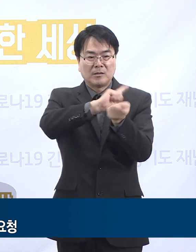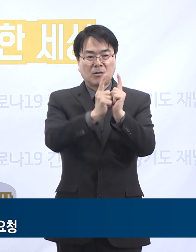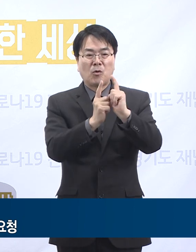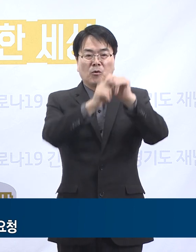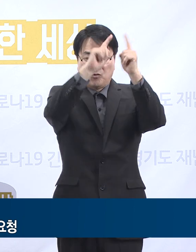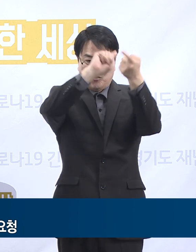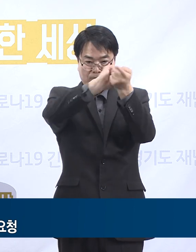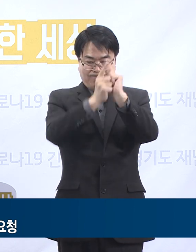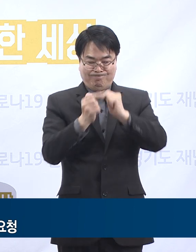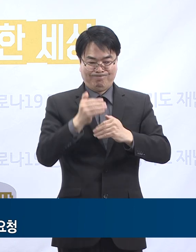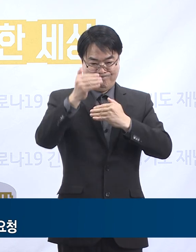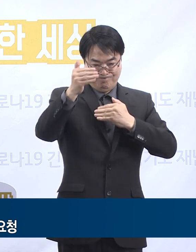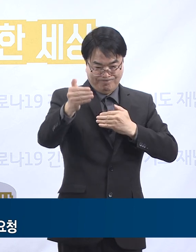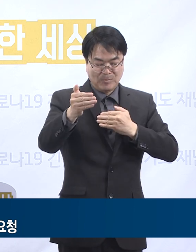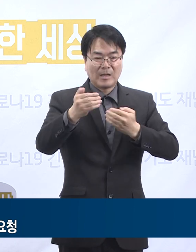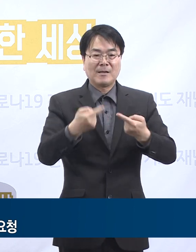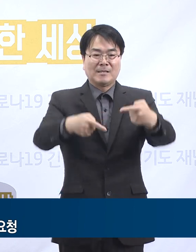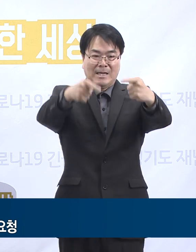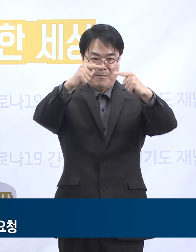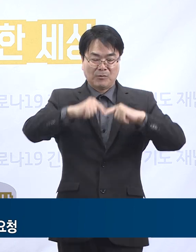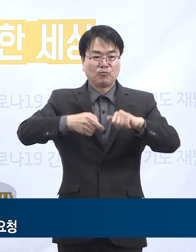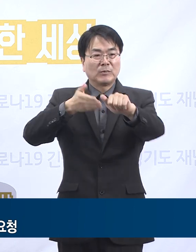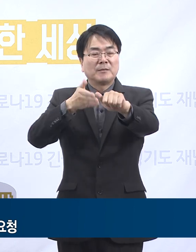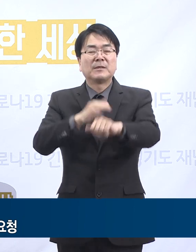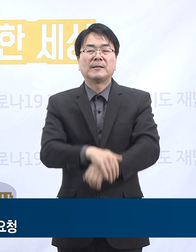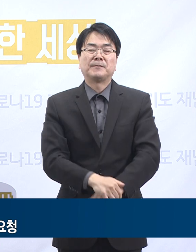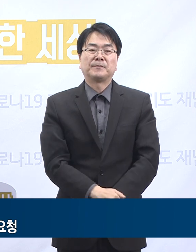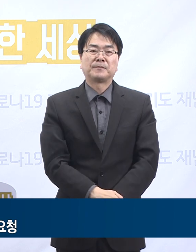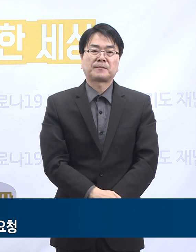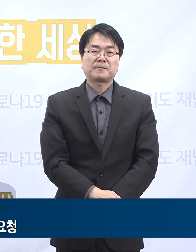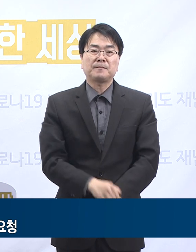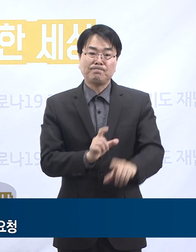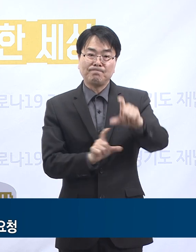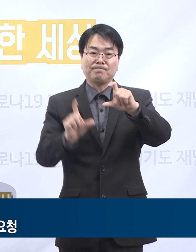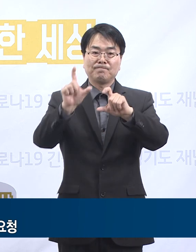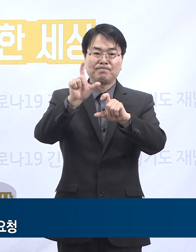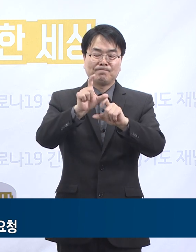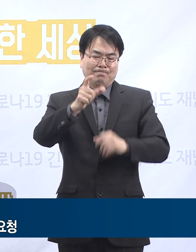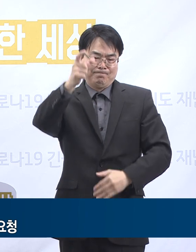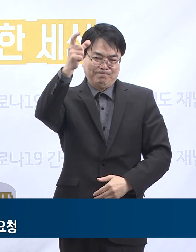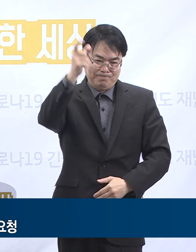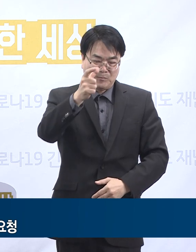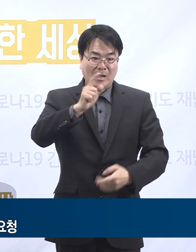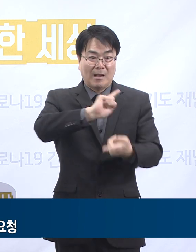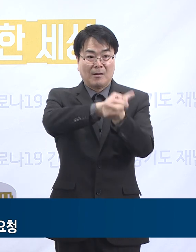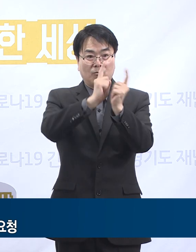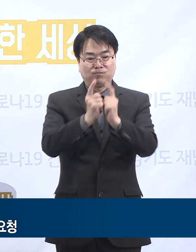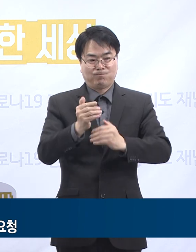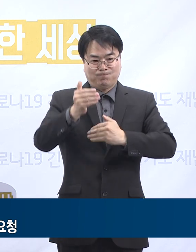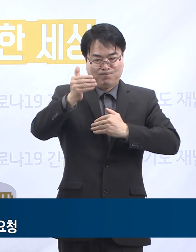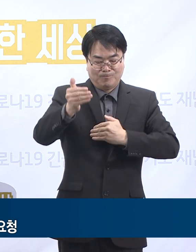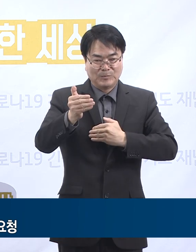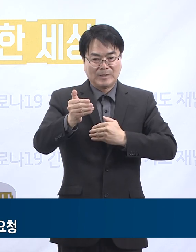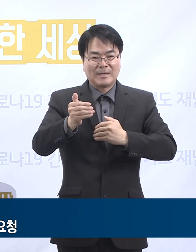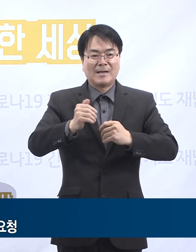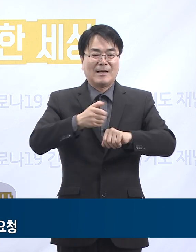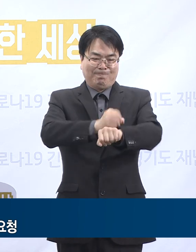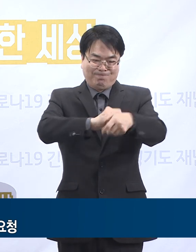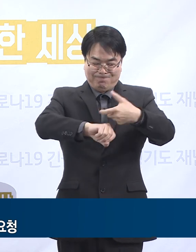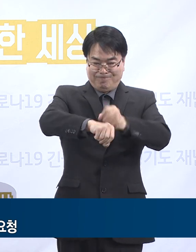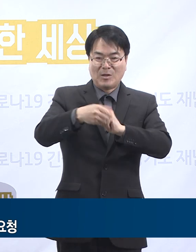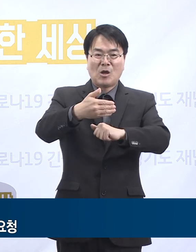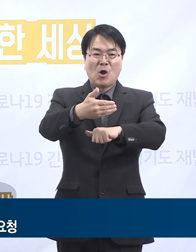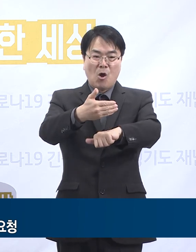두기에 적극 참여해 주실 것을 부탁드립니다. 아울러 고강도 물리적 거리 두기에 적극 협조해 주고 계시는